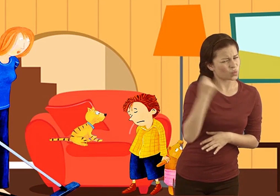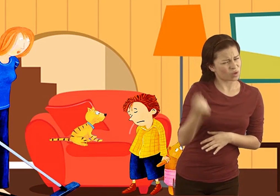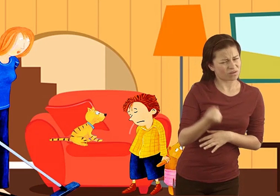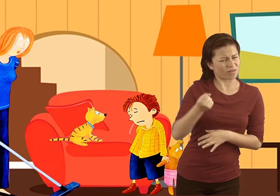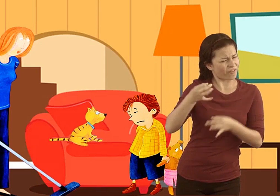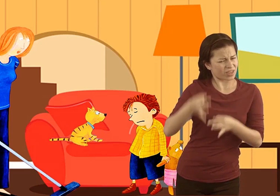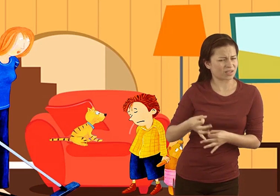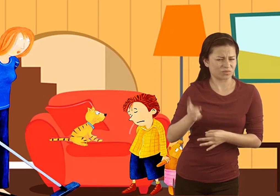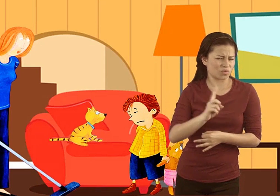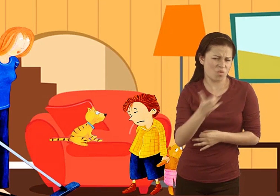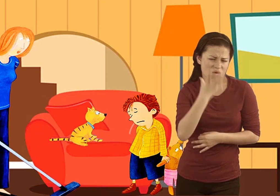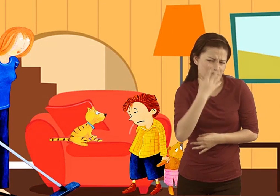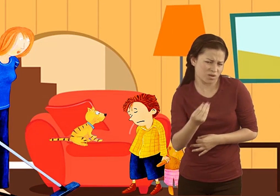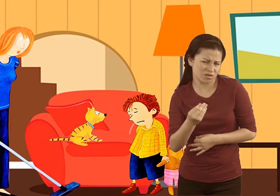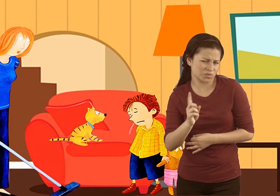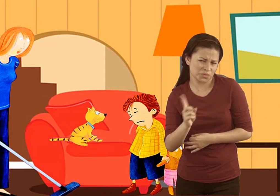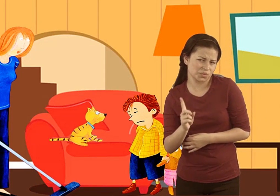fue a propósito. Ella no es mal.